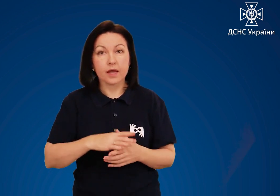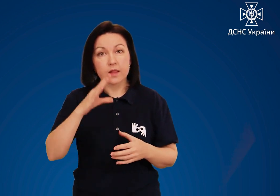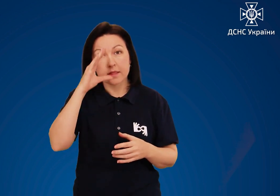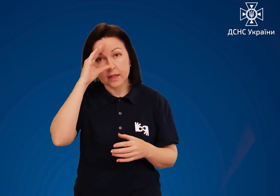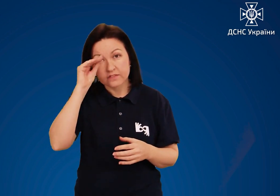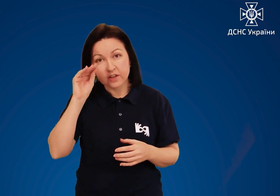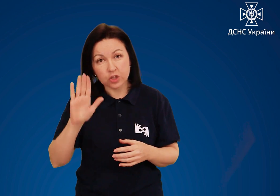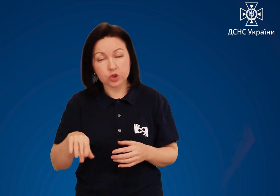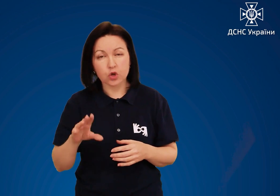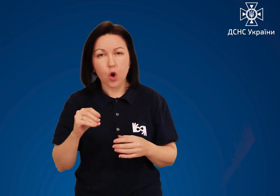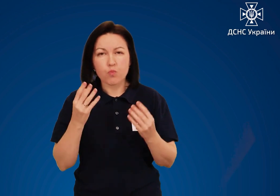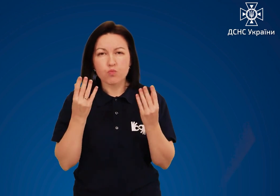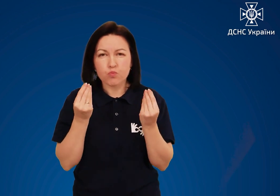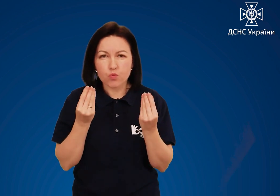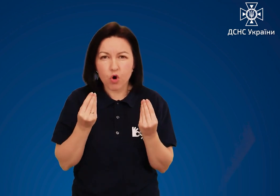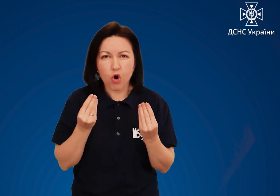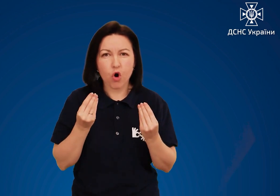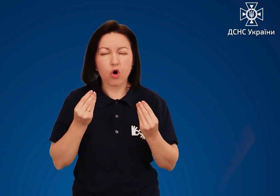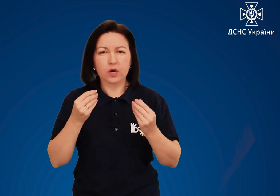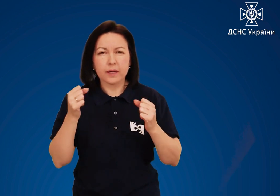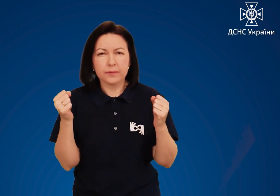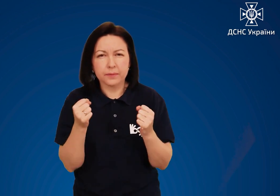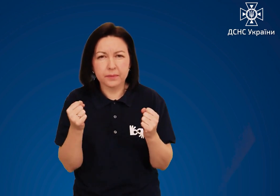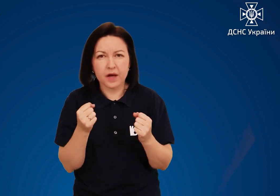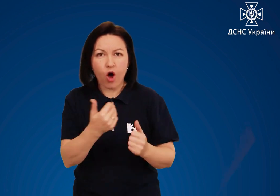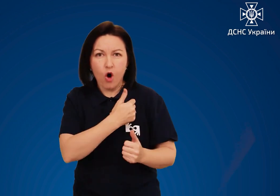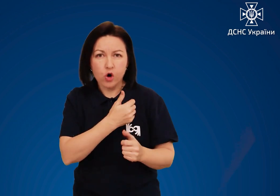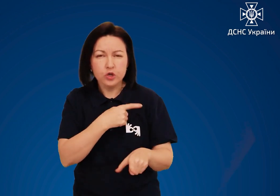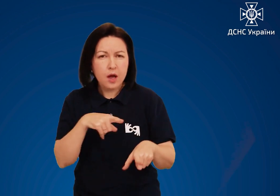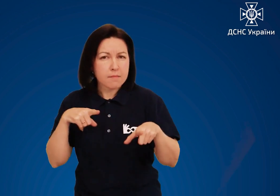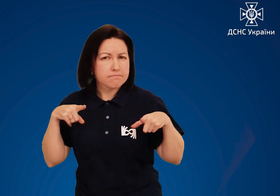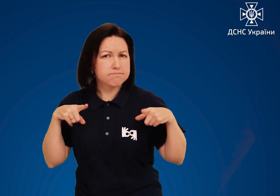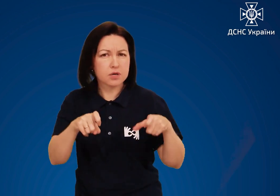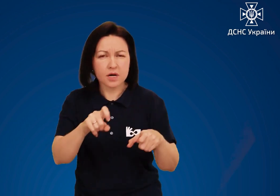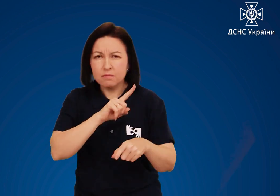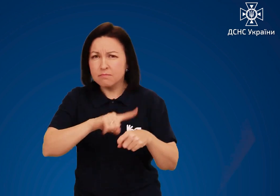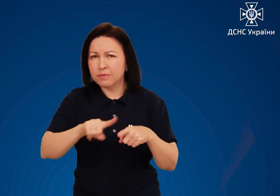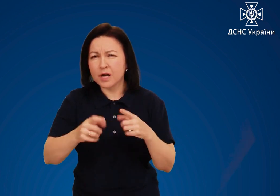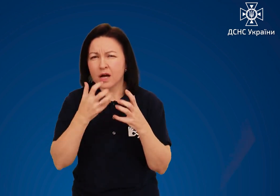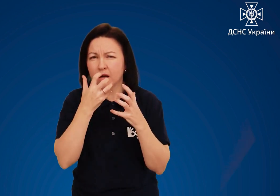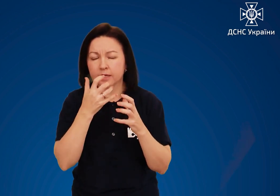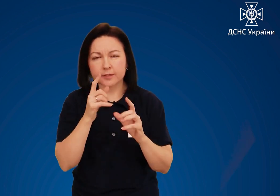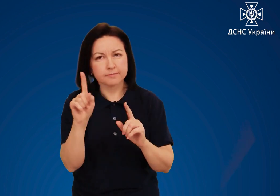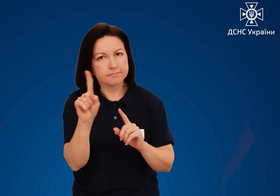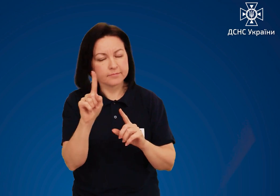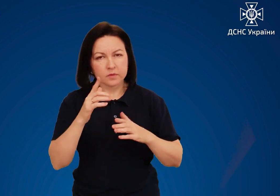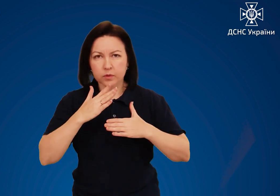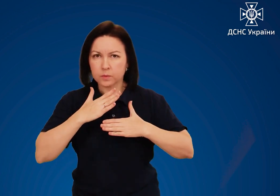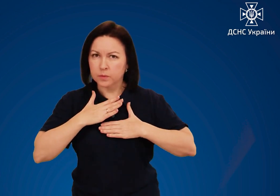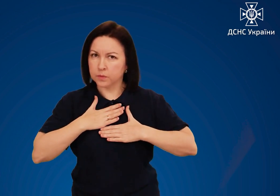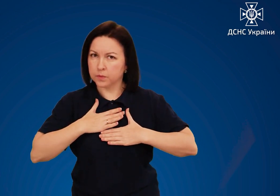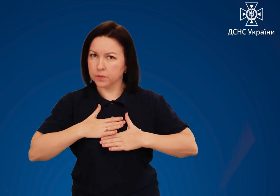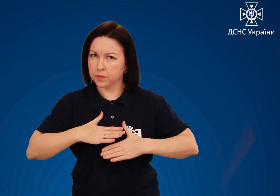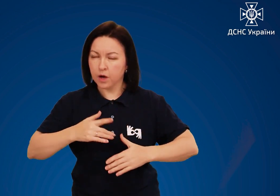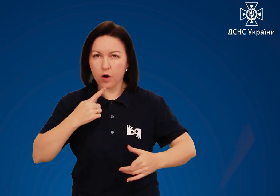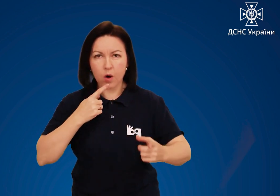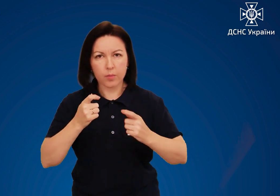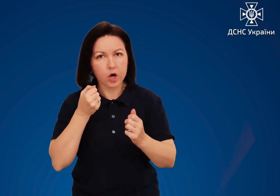Незважаючи на те, що вогкість і холод штовхають вас побігти і зігрітися, будьте обережні